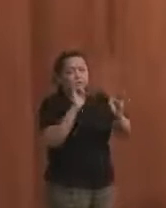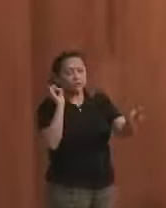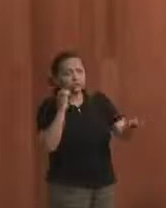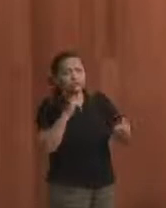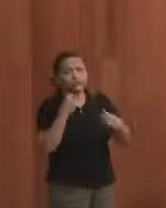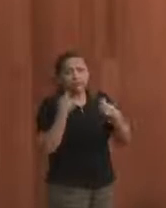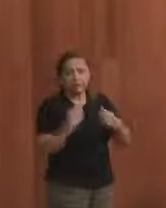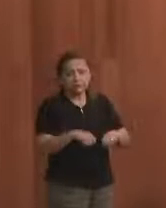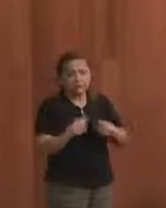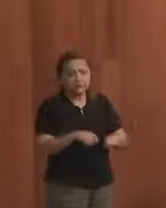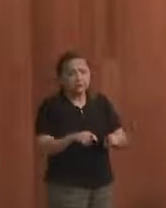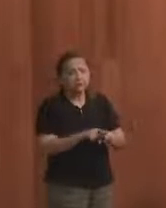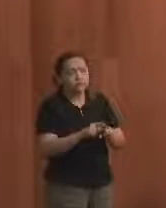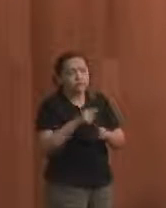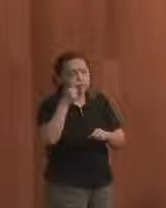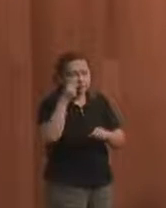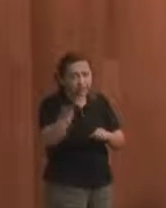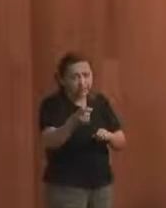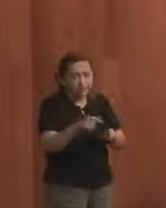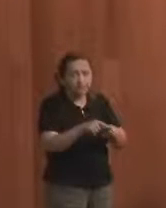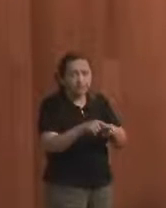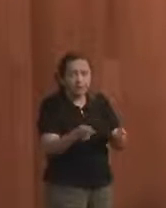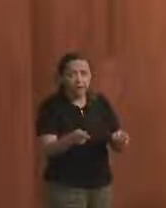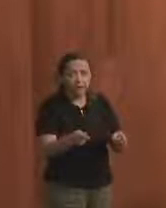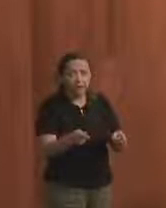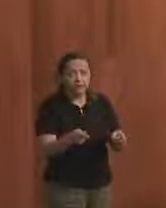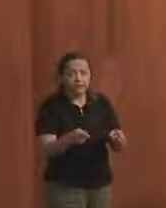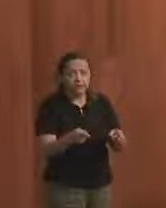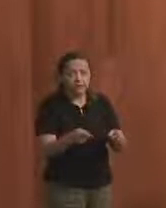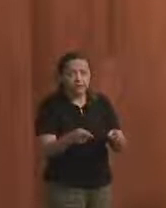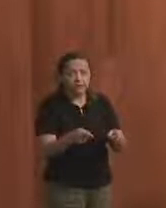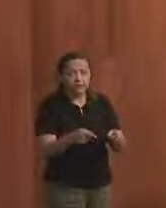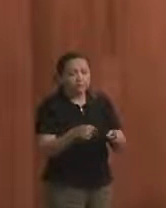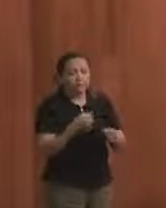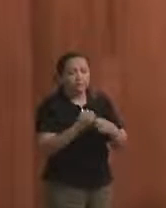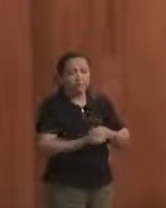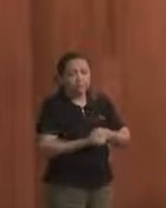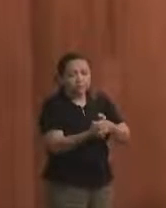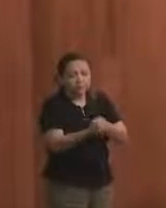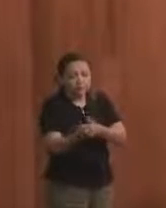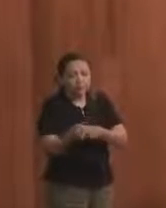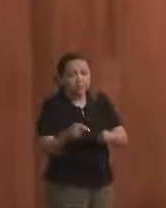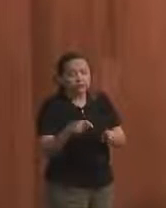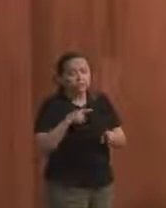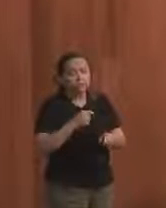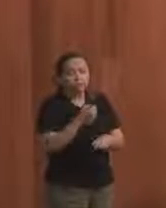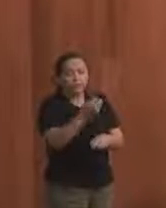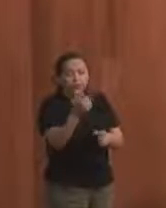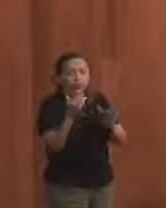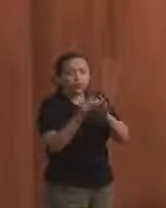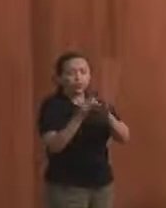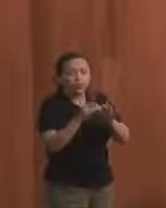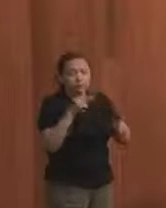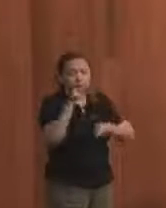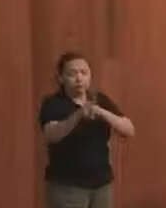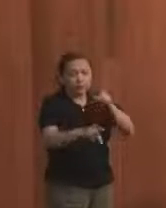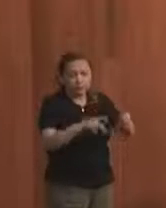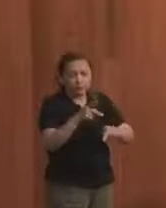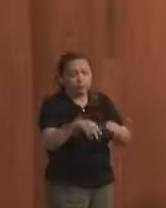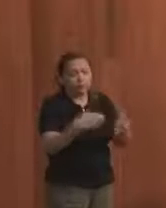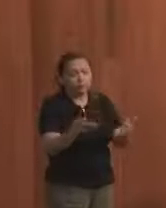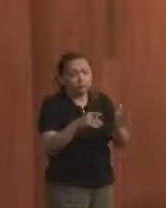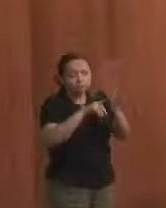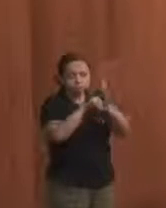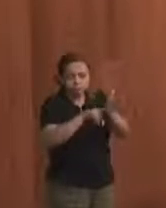almeja. que estariam interessados mais nos benefícios e teriam pouco contato com a população. Então,